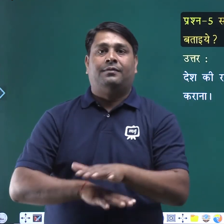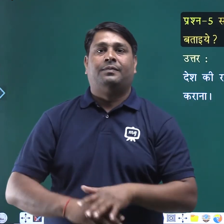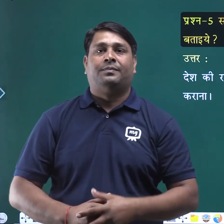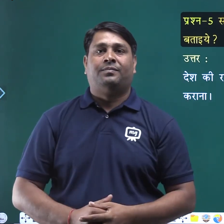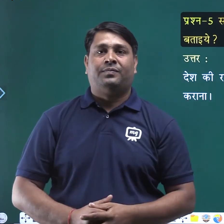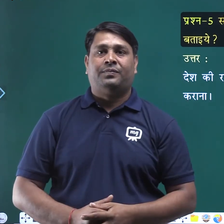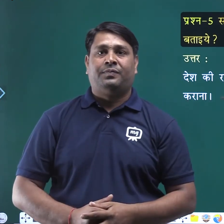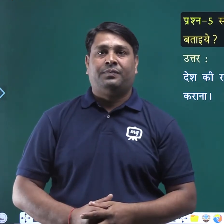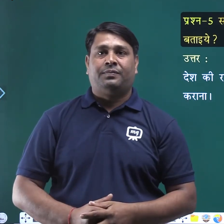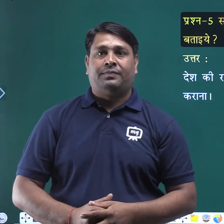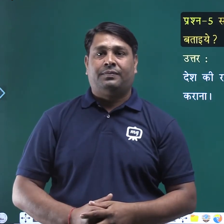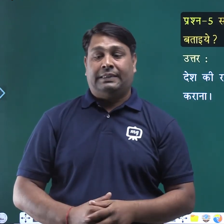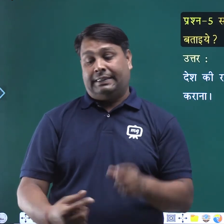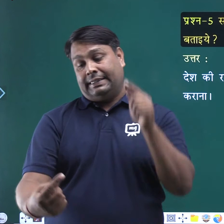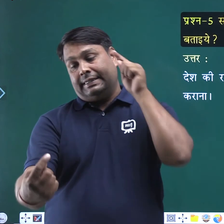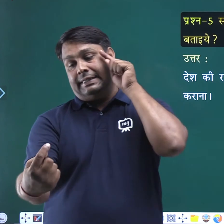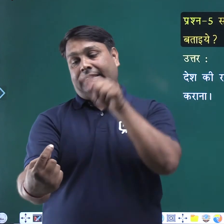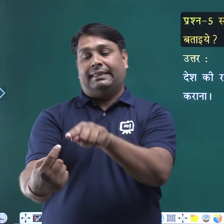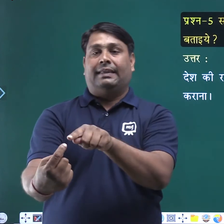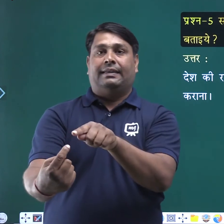तै कराना